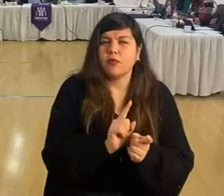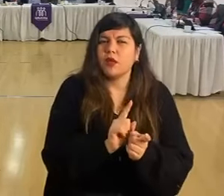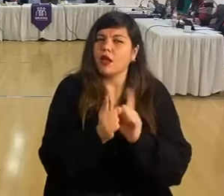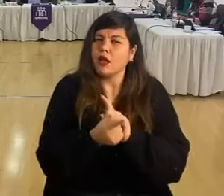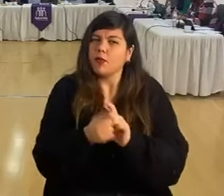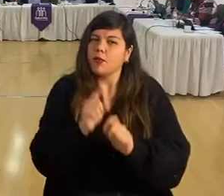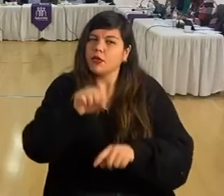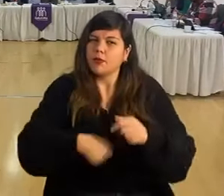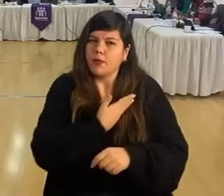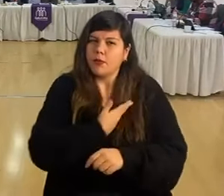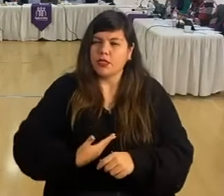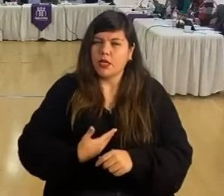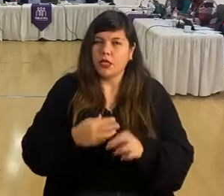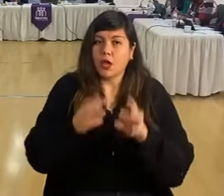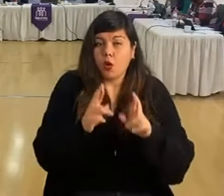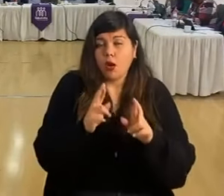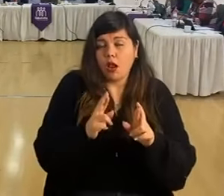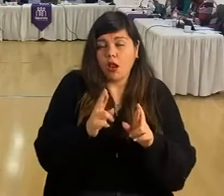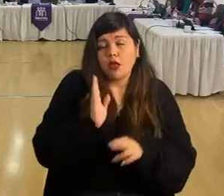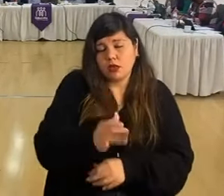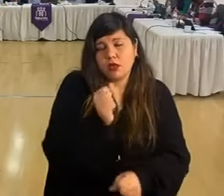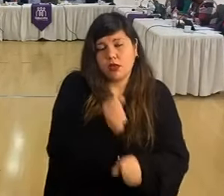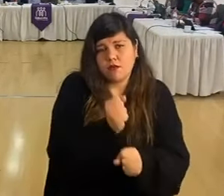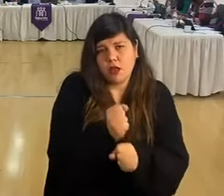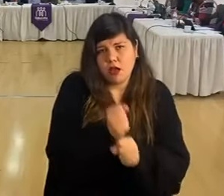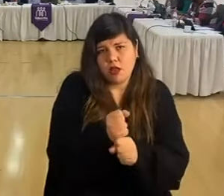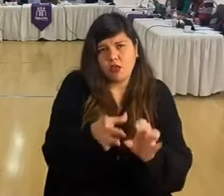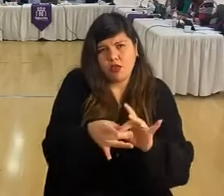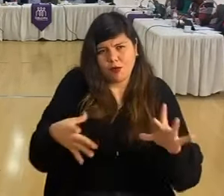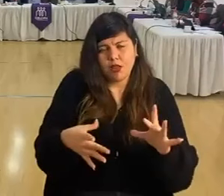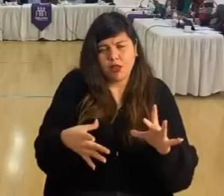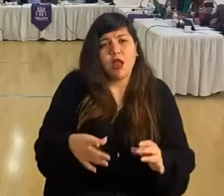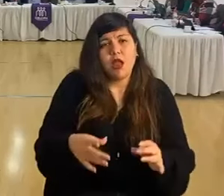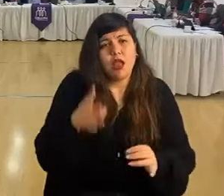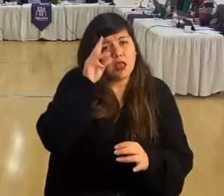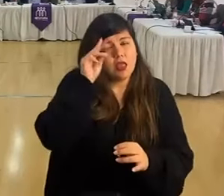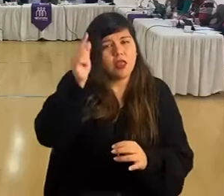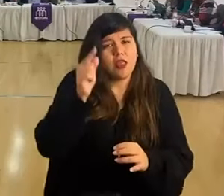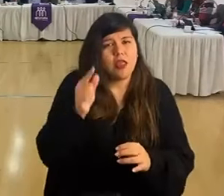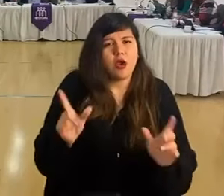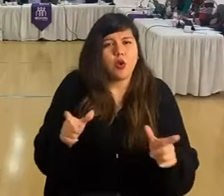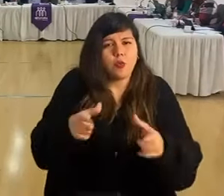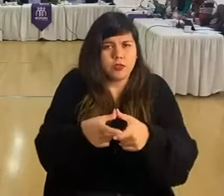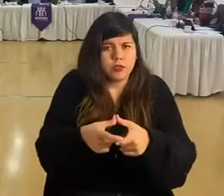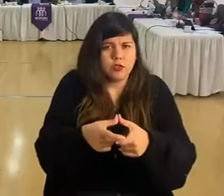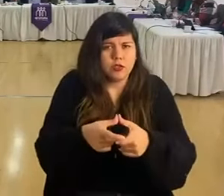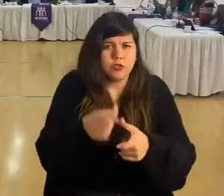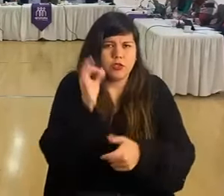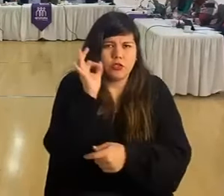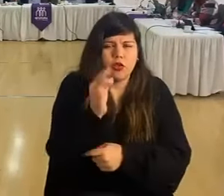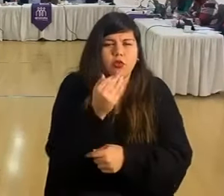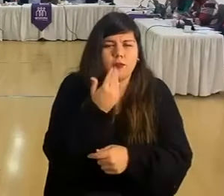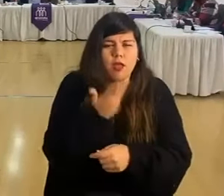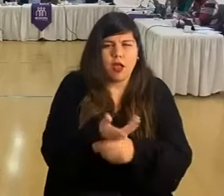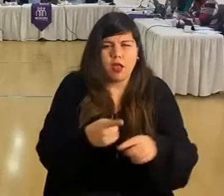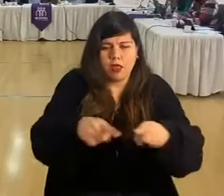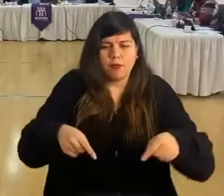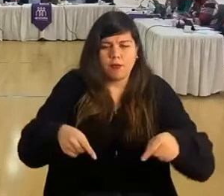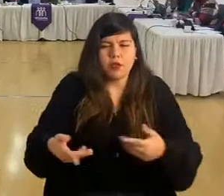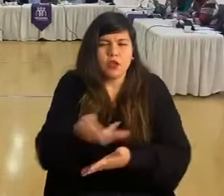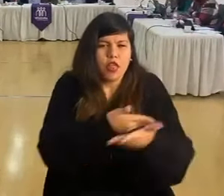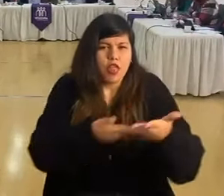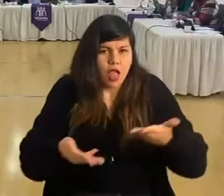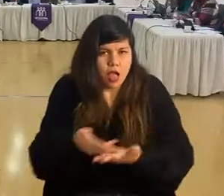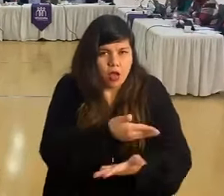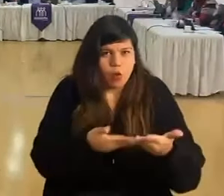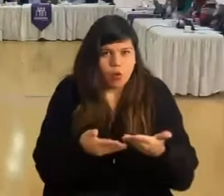presidencia. Esperamos seguir trabajando democráticamente, la idea es que las comisiones también tengan espacios de diálogo,